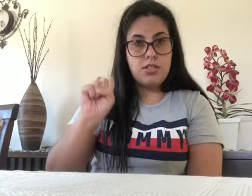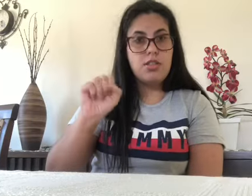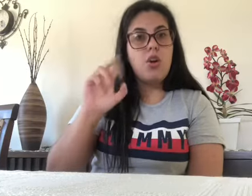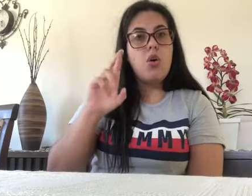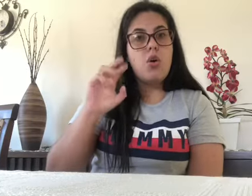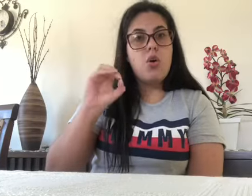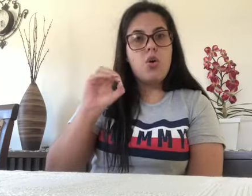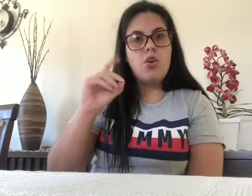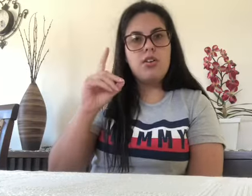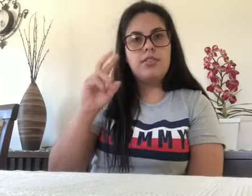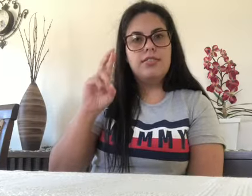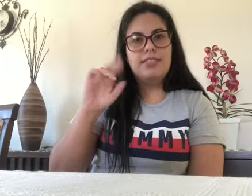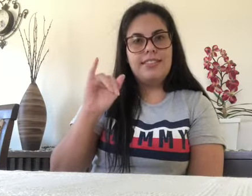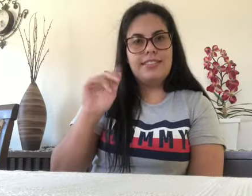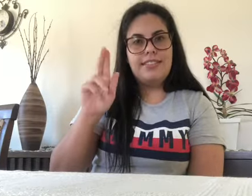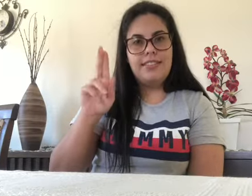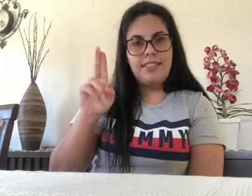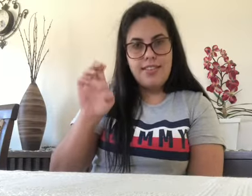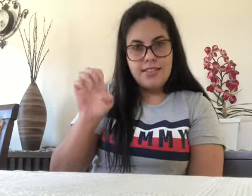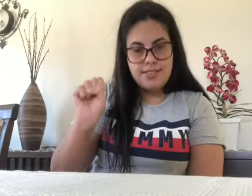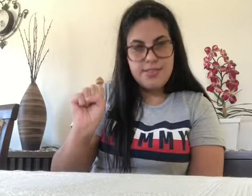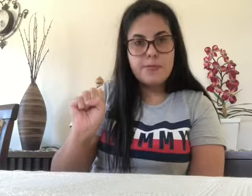é o professor Carlos Rodrigues.